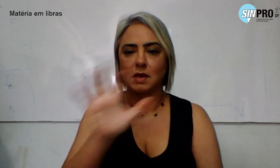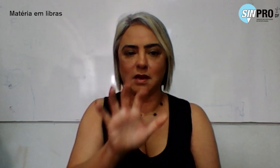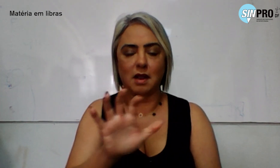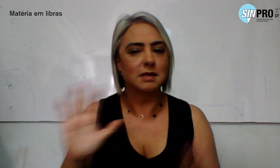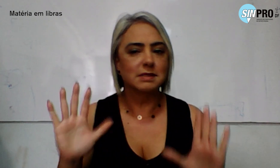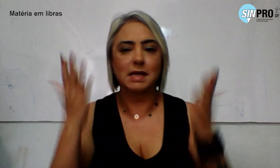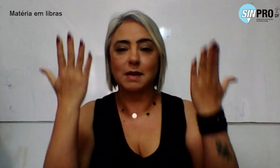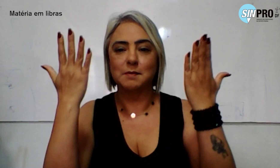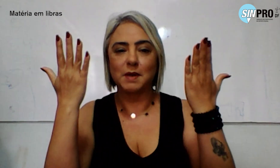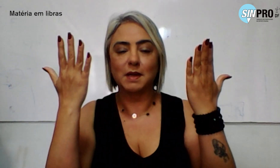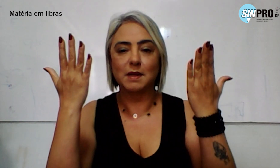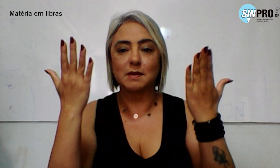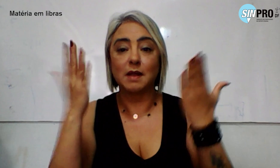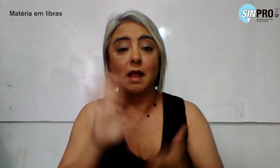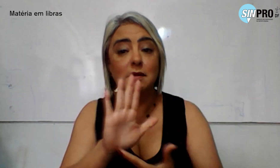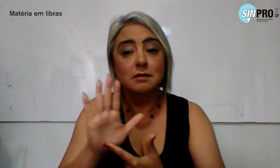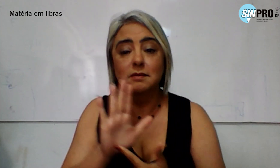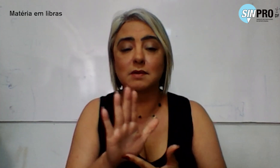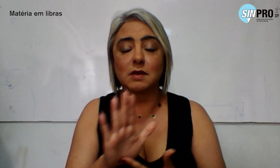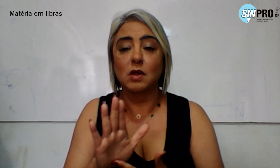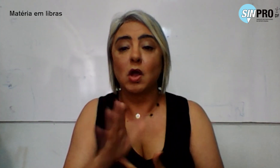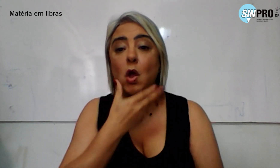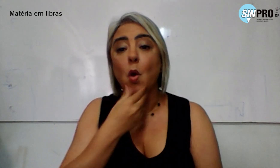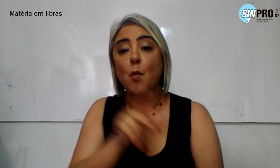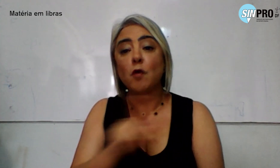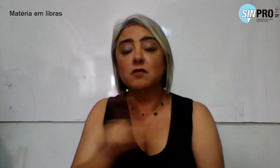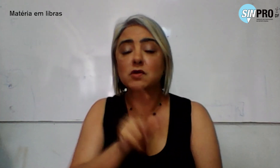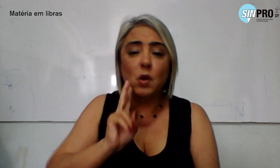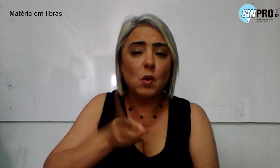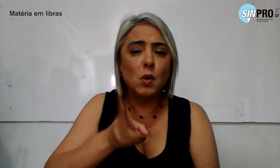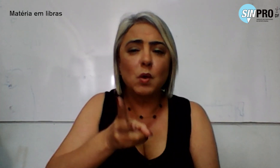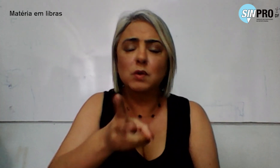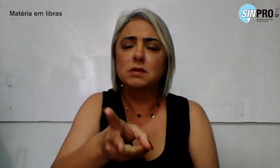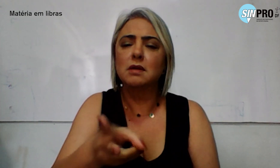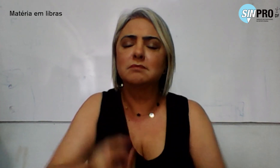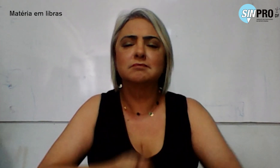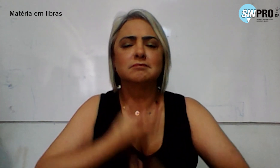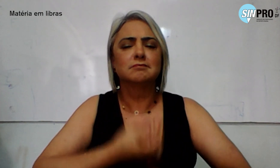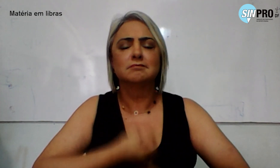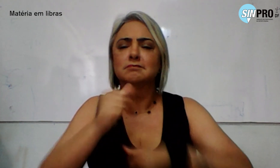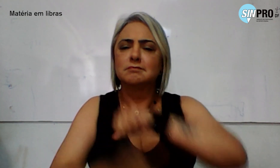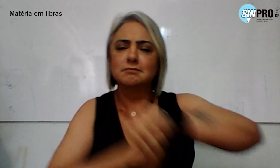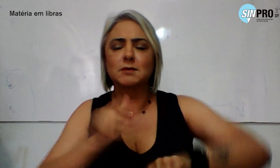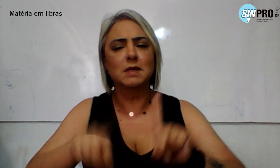celebrando as contribuições de um educador que continua a inspirar mudanças positivas.